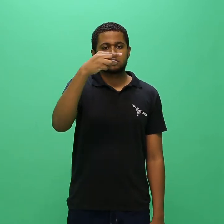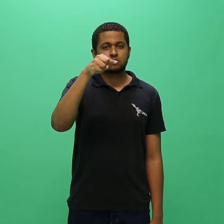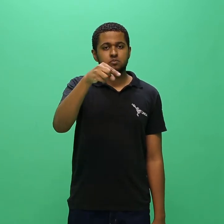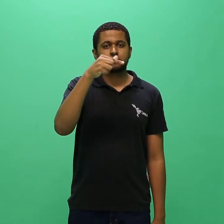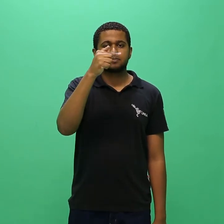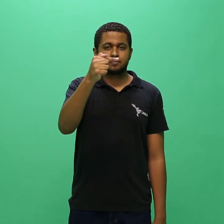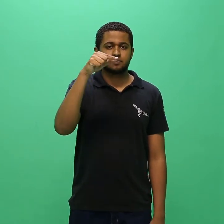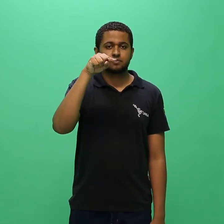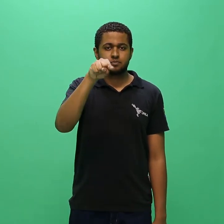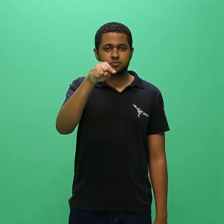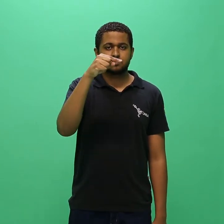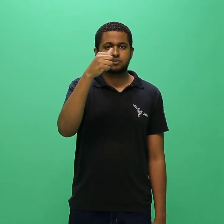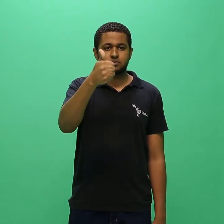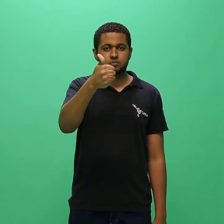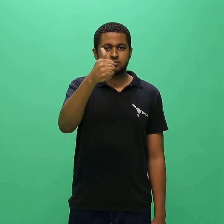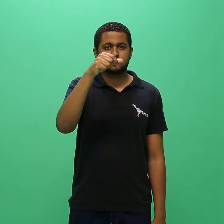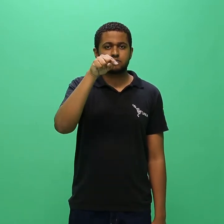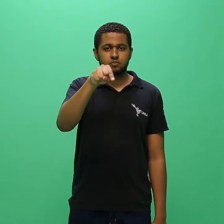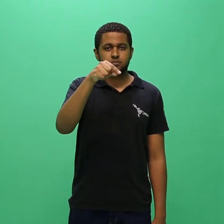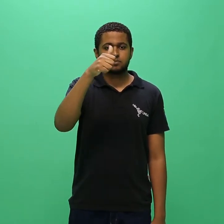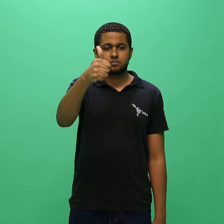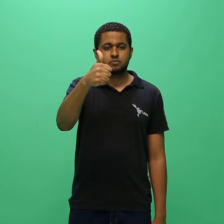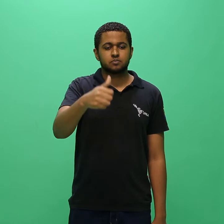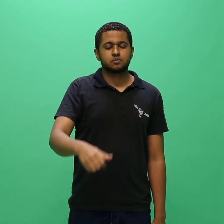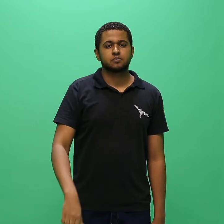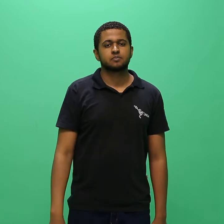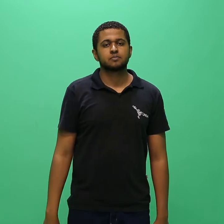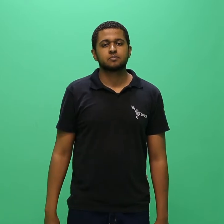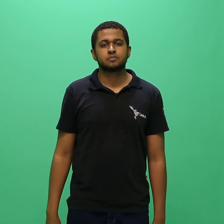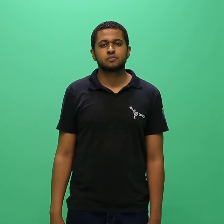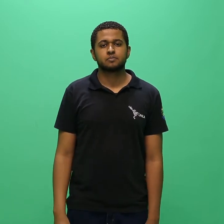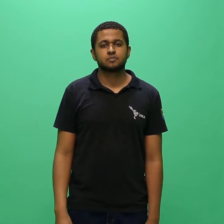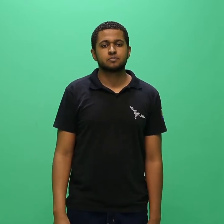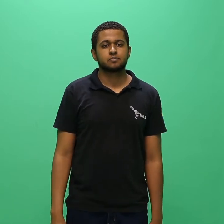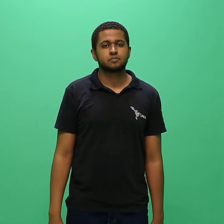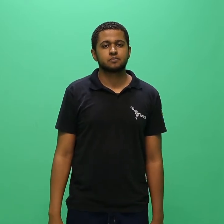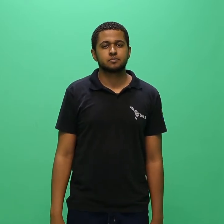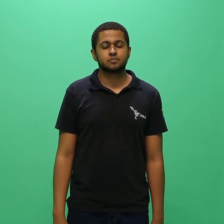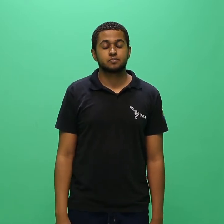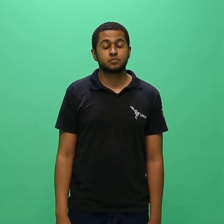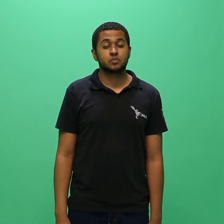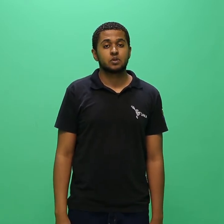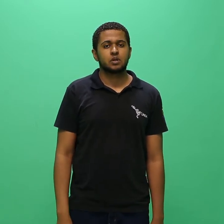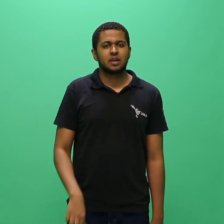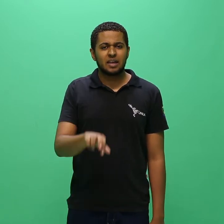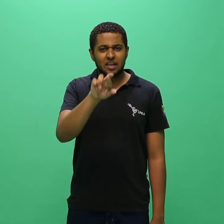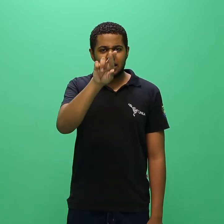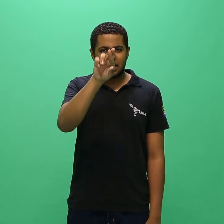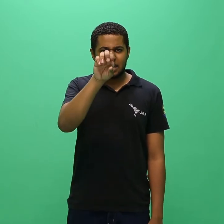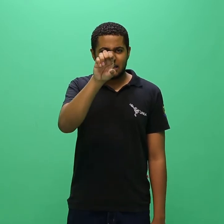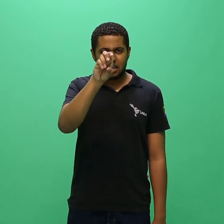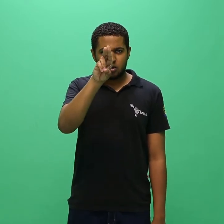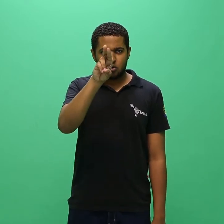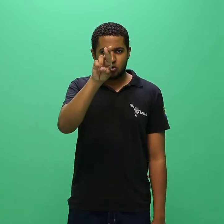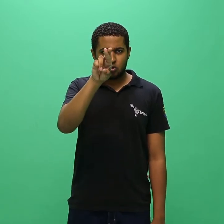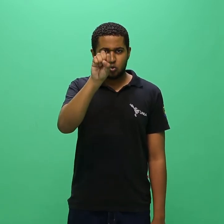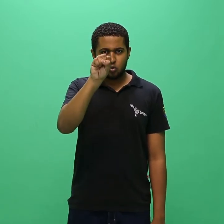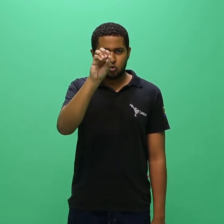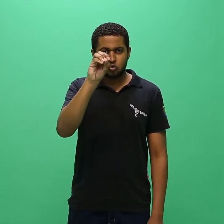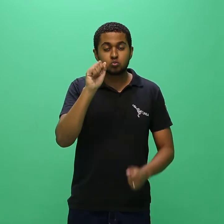3.7.1.1. Caberá interposição de recurso administrativo